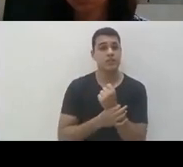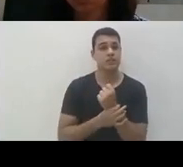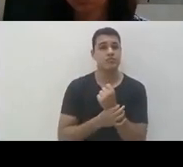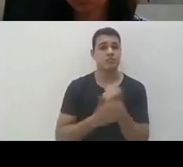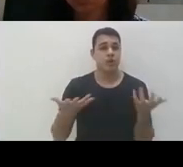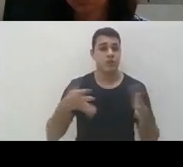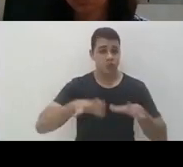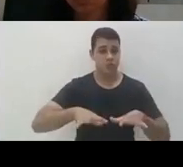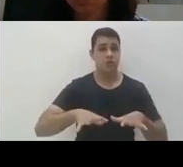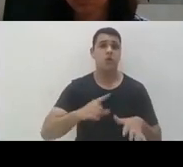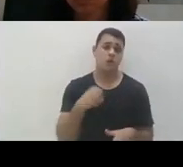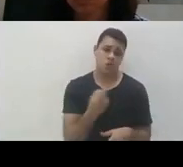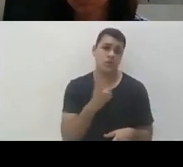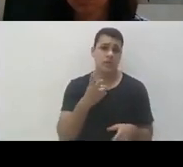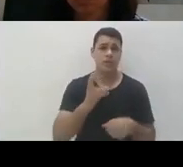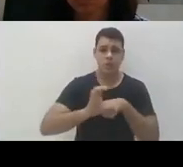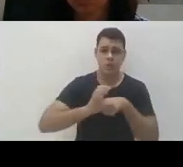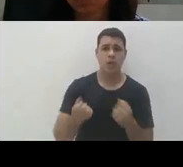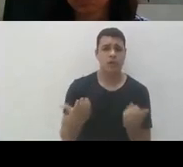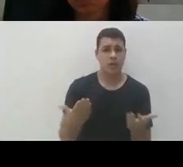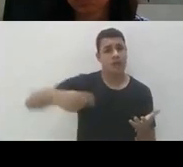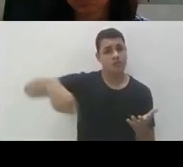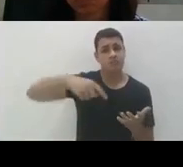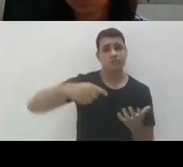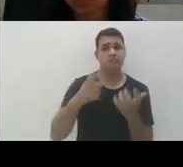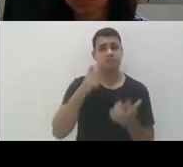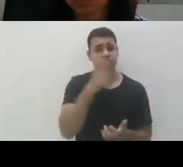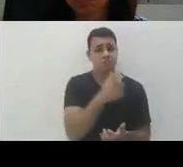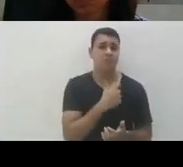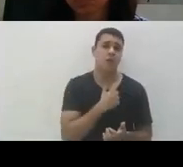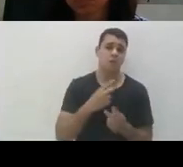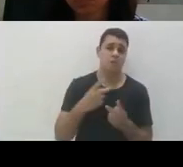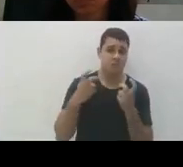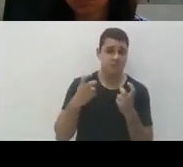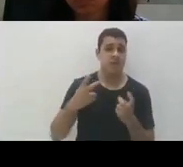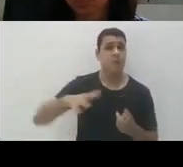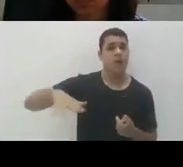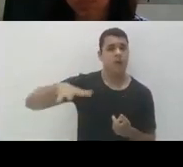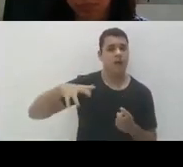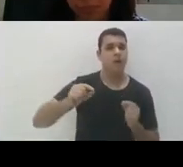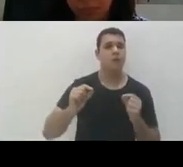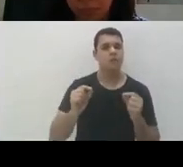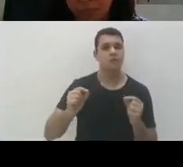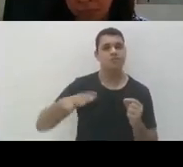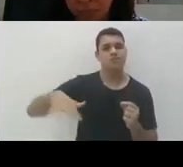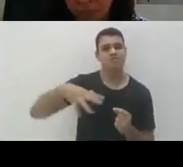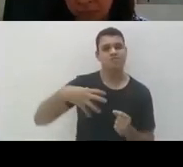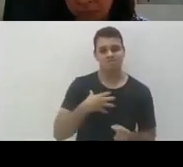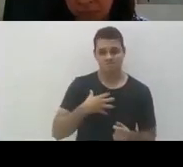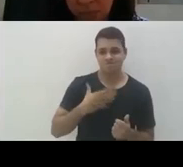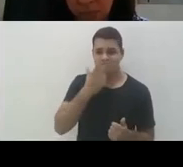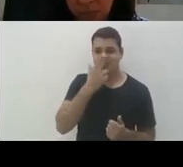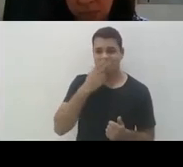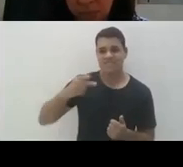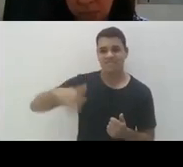querem, quando a gente oferece de maneira geral eu vejo que a sensibilidade tem aumentado